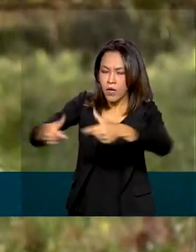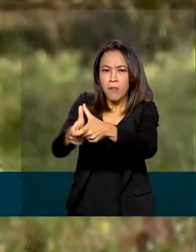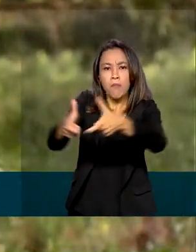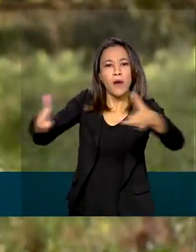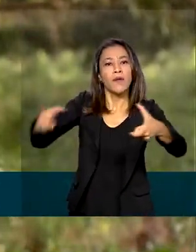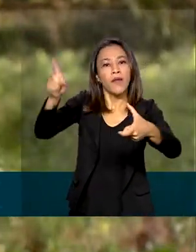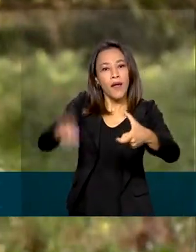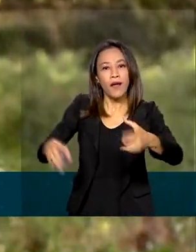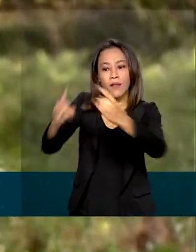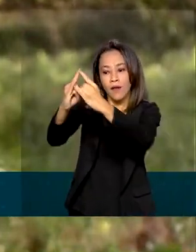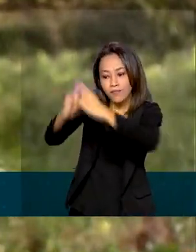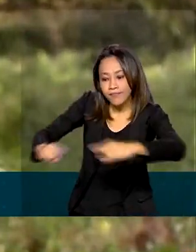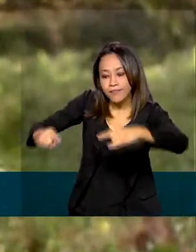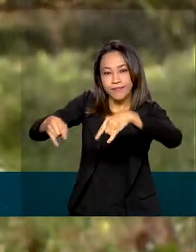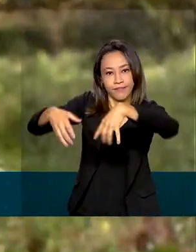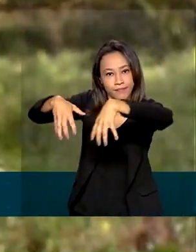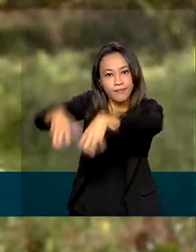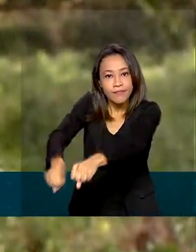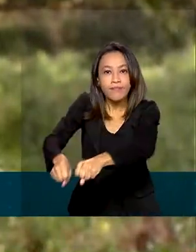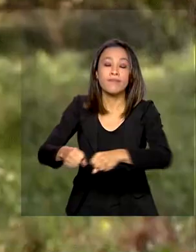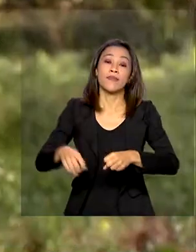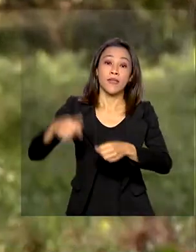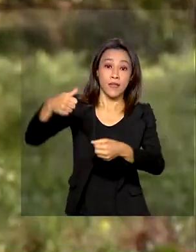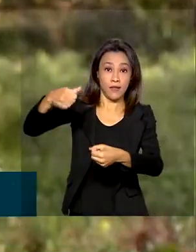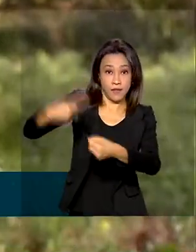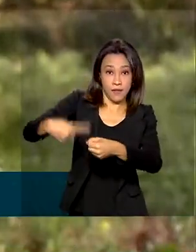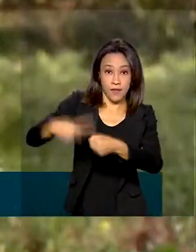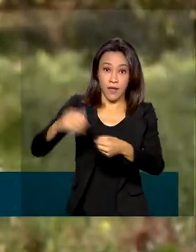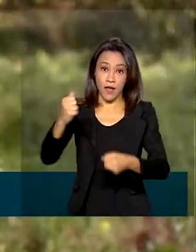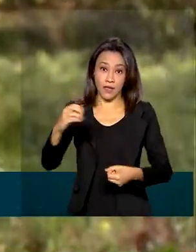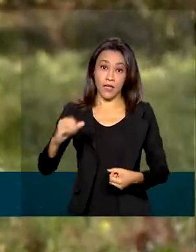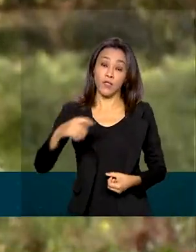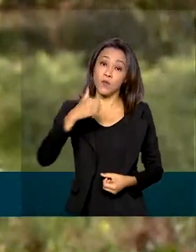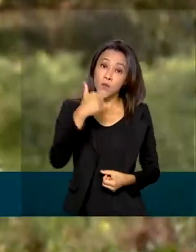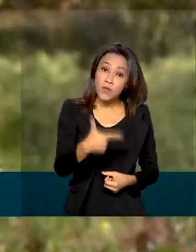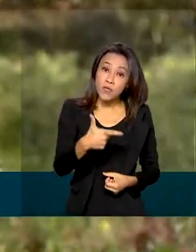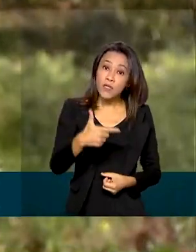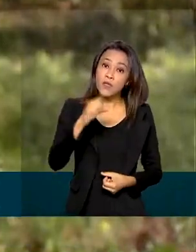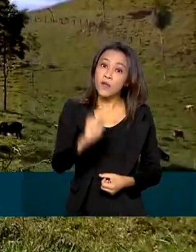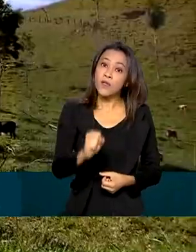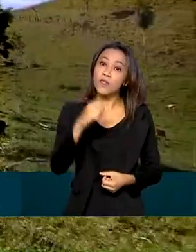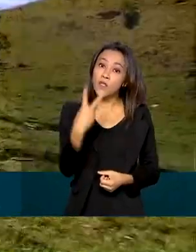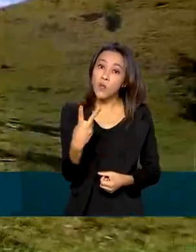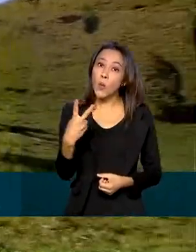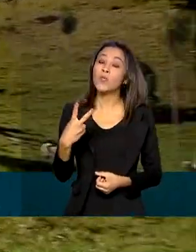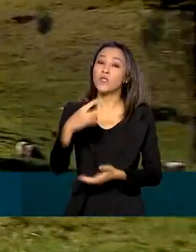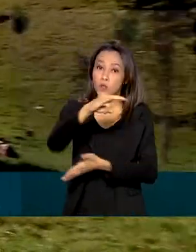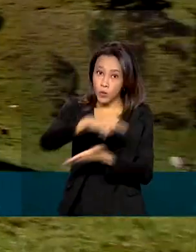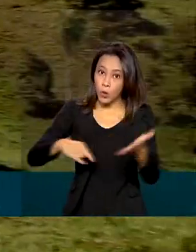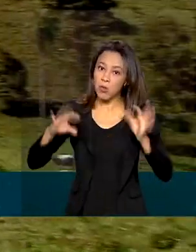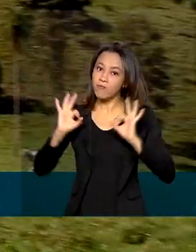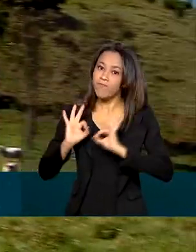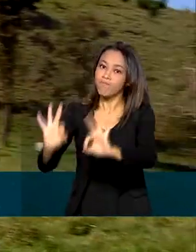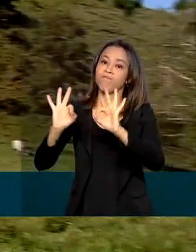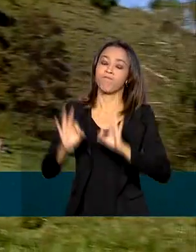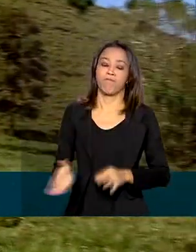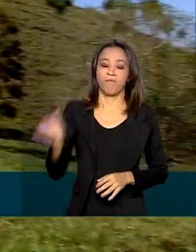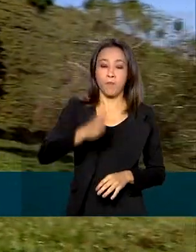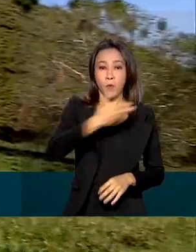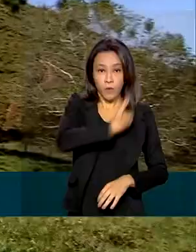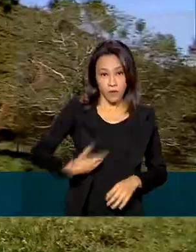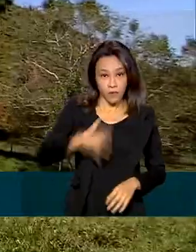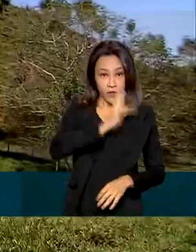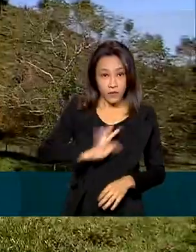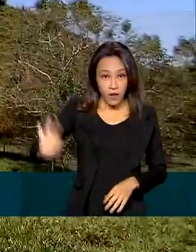reforma agrária. Em Açailândia, são 282 documentos definitivos. O governo federal, por meio do